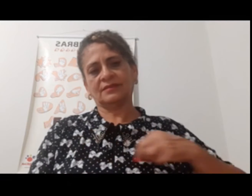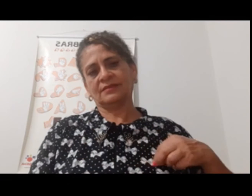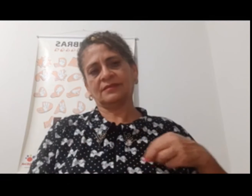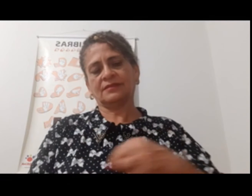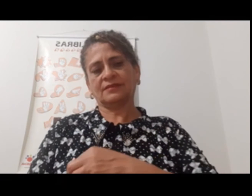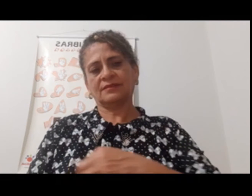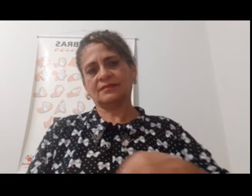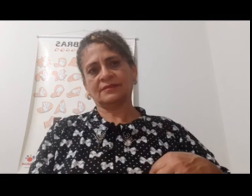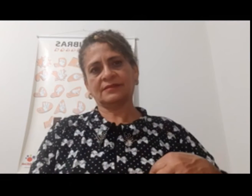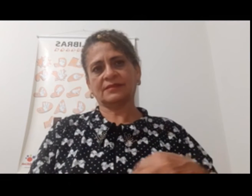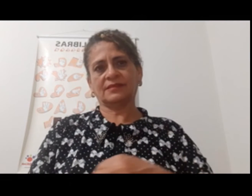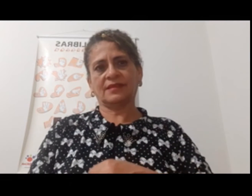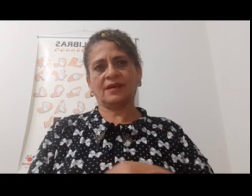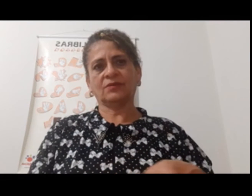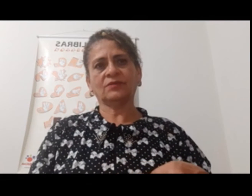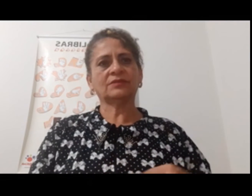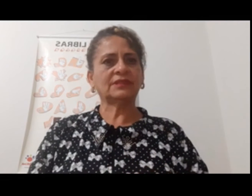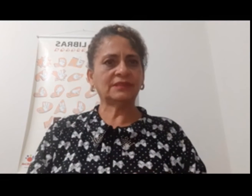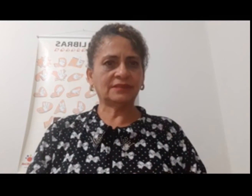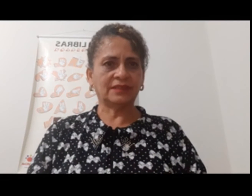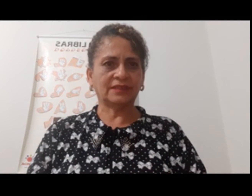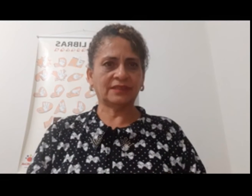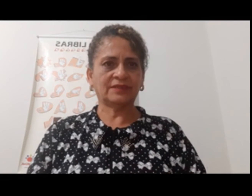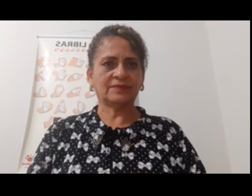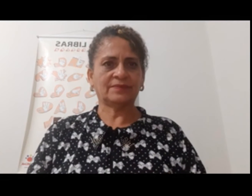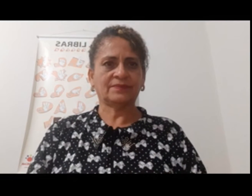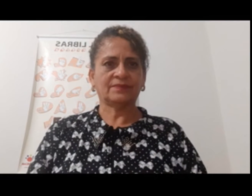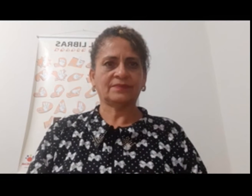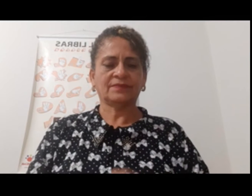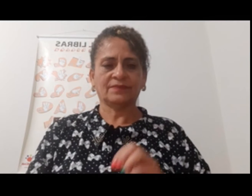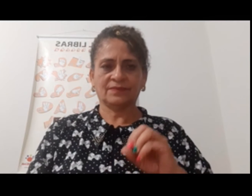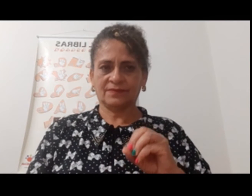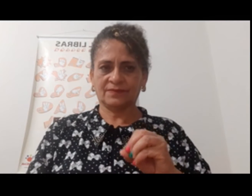Sinal de tigre.